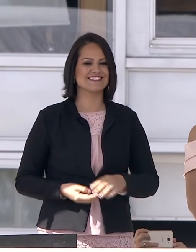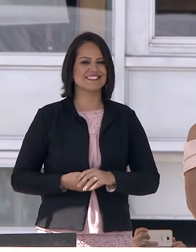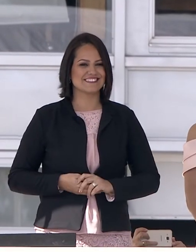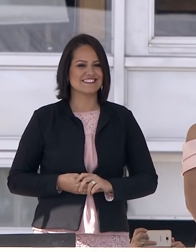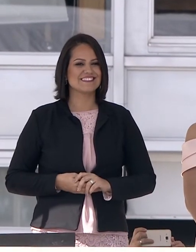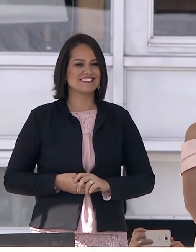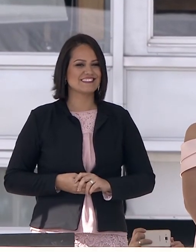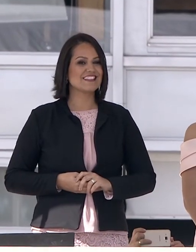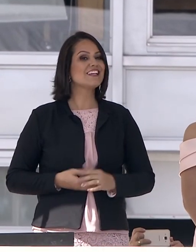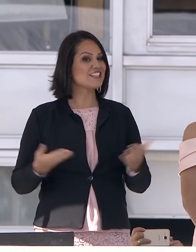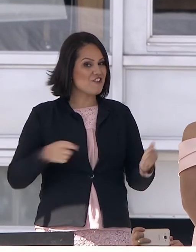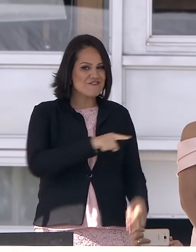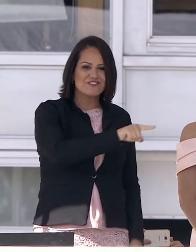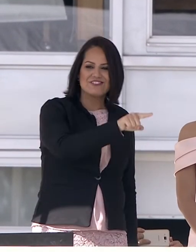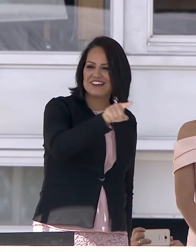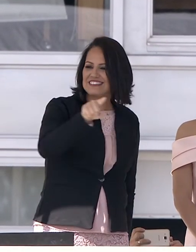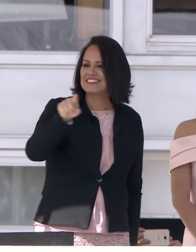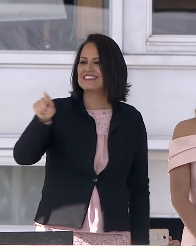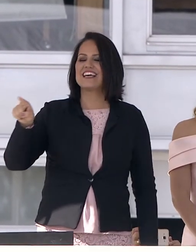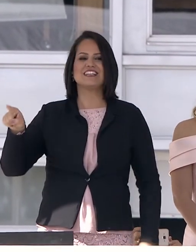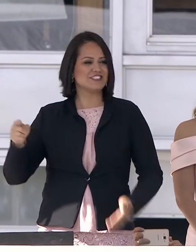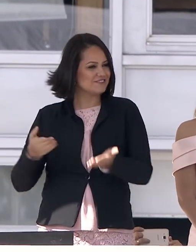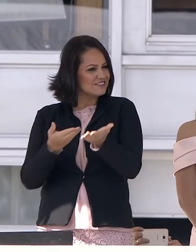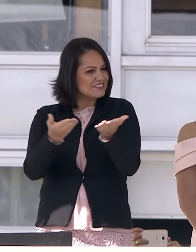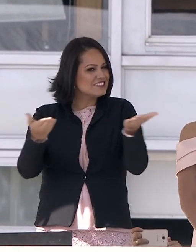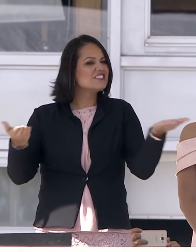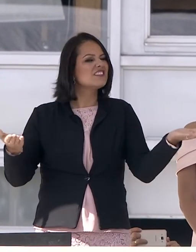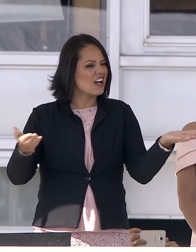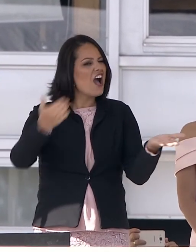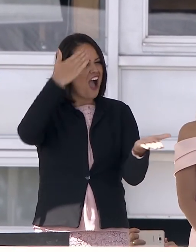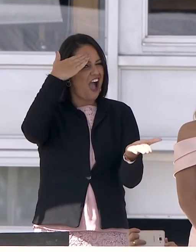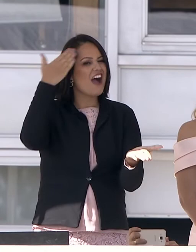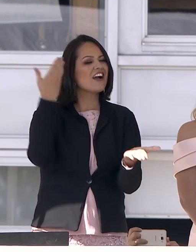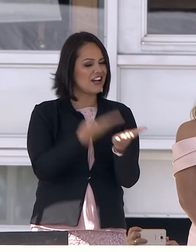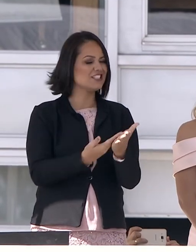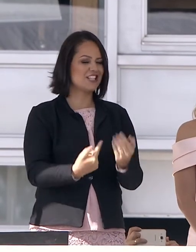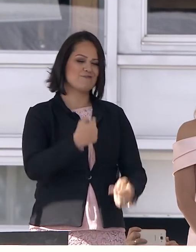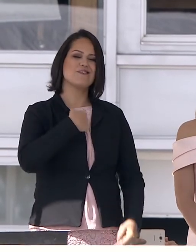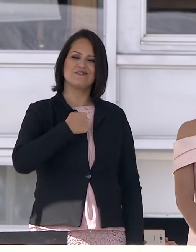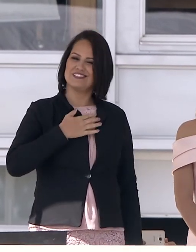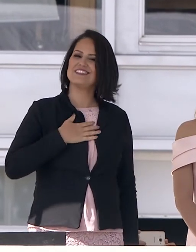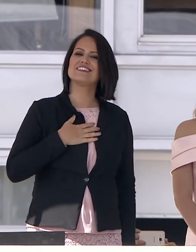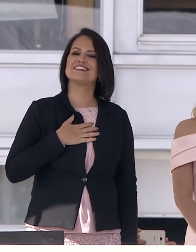E vocês acreditaram em mim.